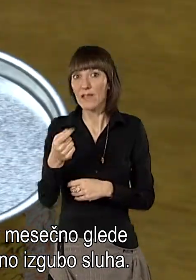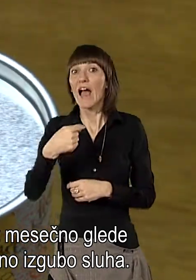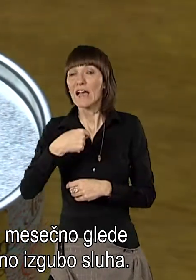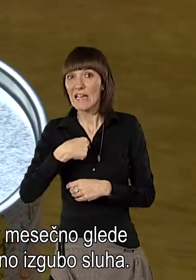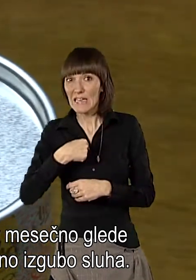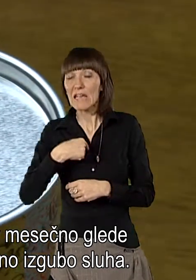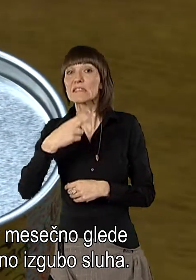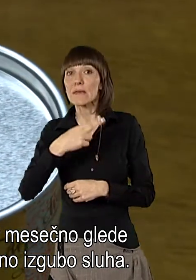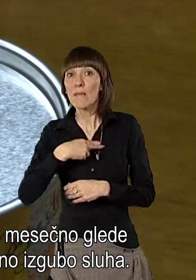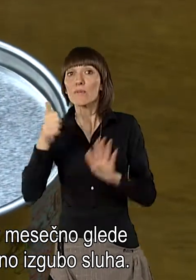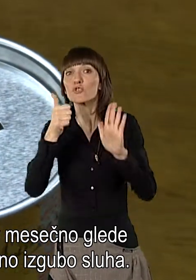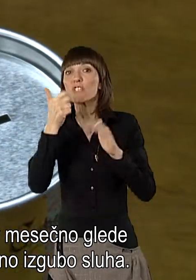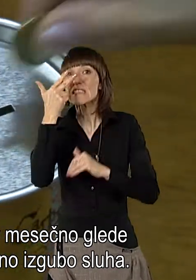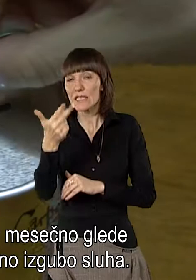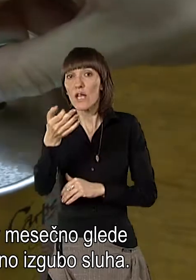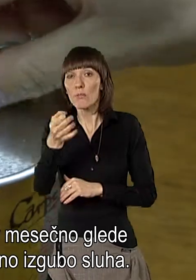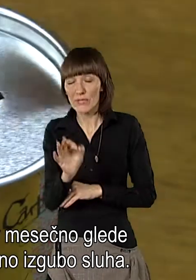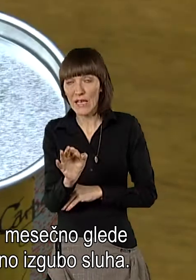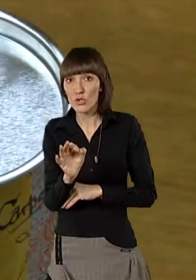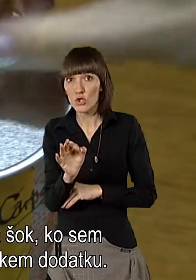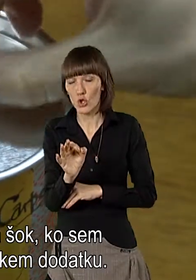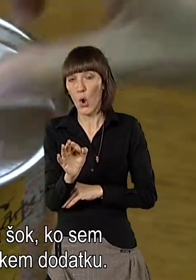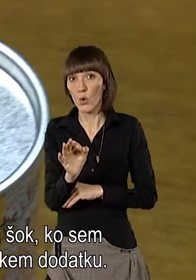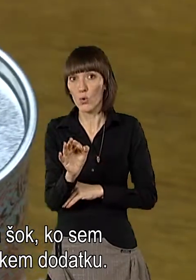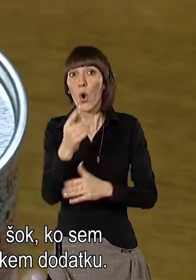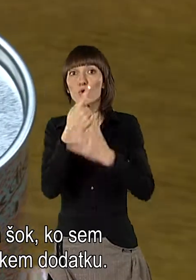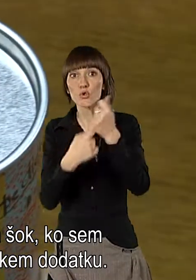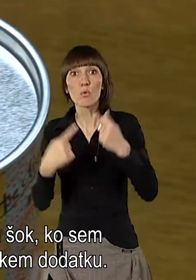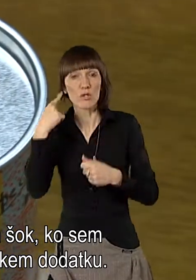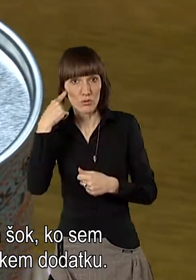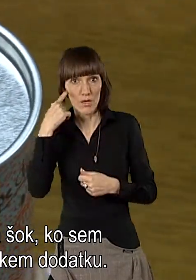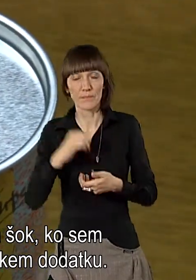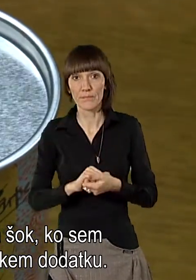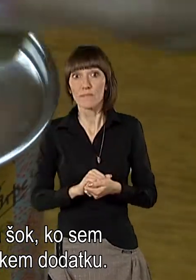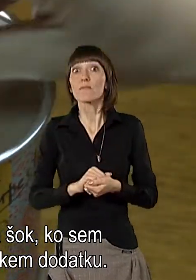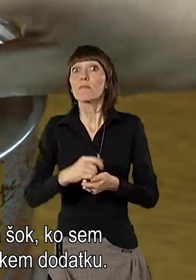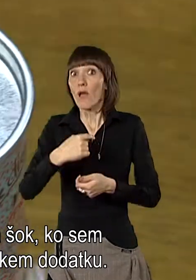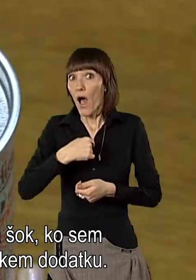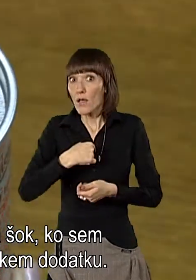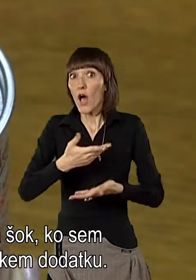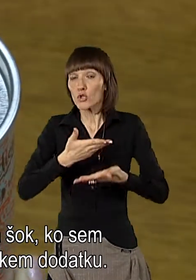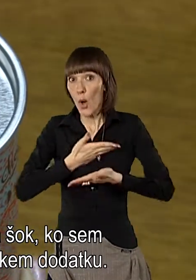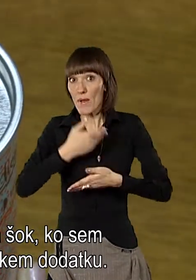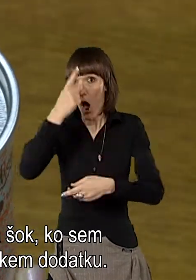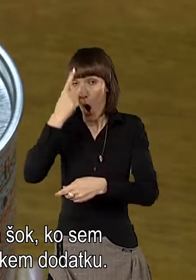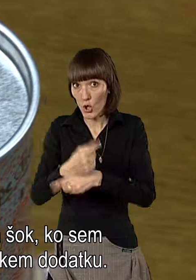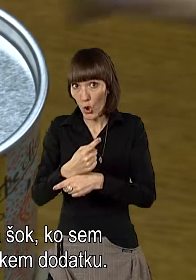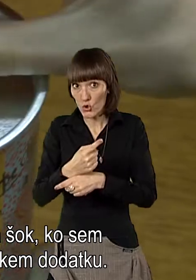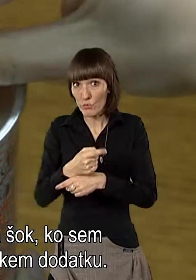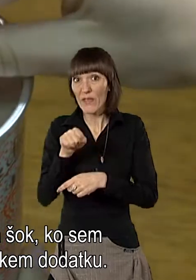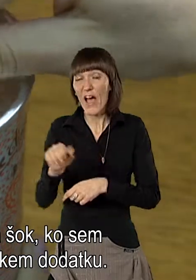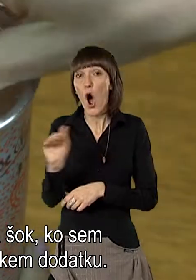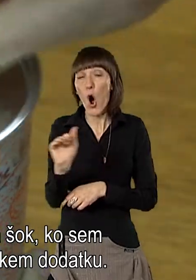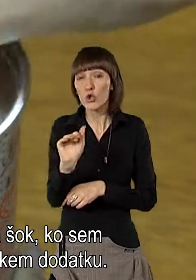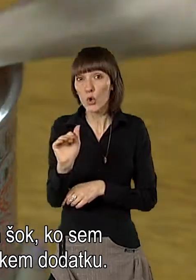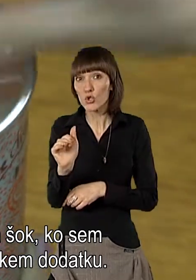96% izgubost sluha. No, nekaj, da tudi jaz sem doživela ta šok potem, ko se da dobila v bistvu pravzaprav odločebo v